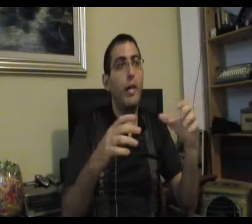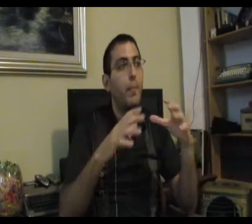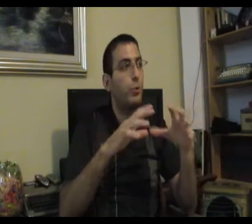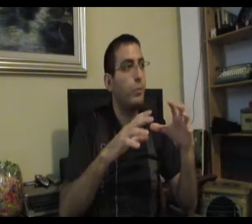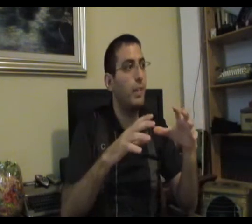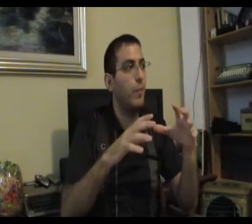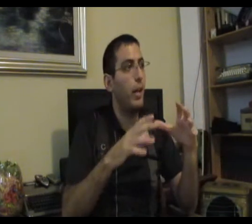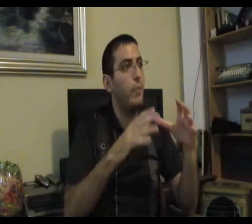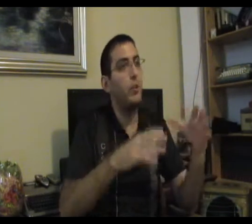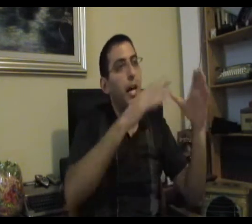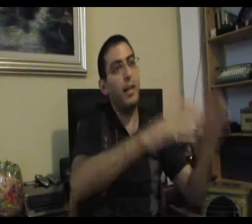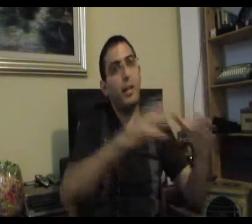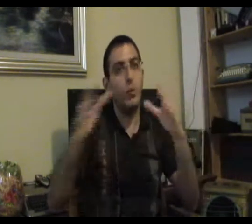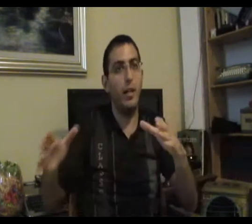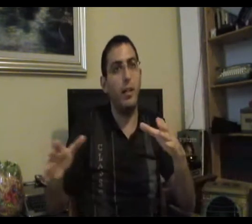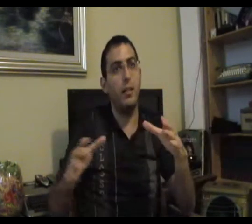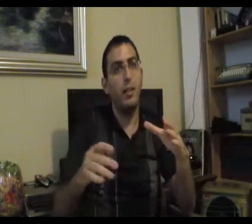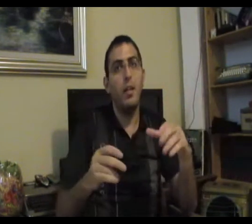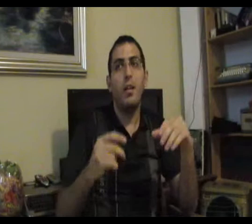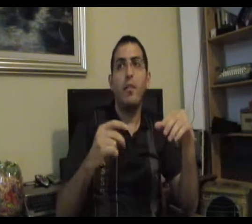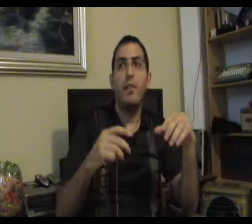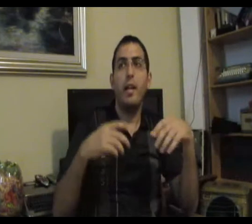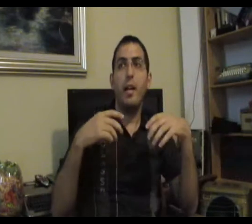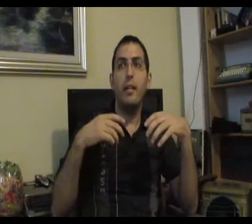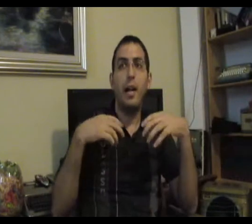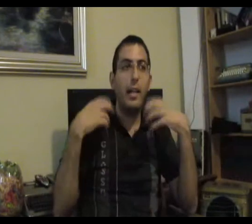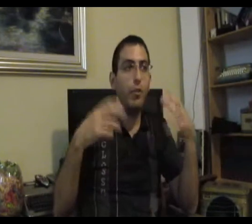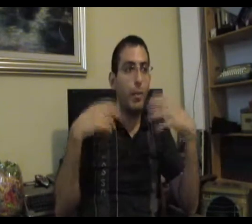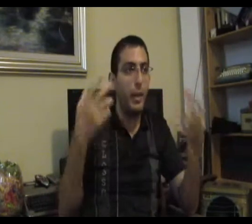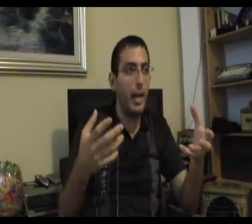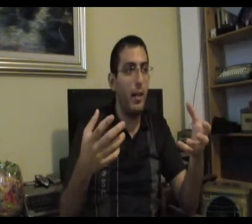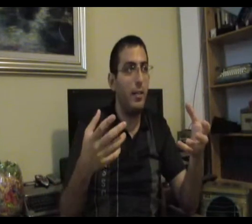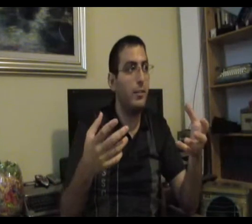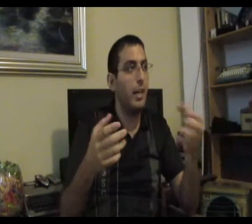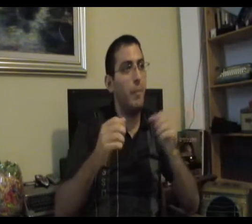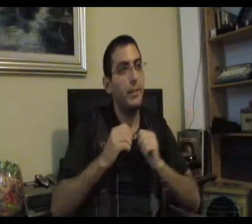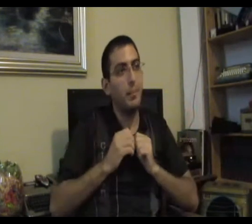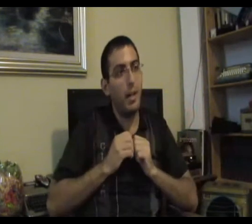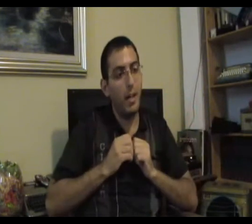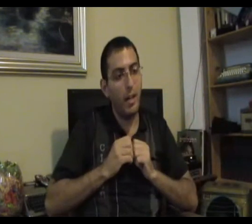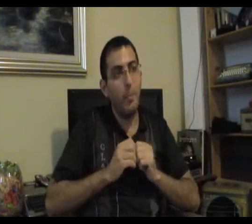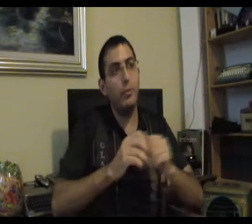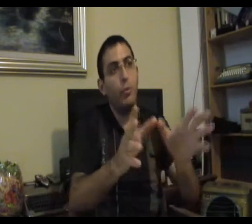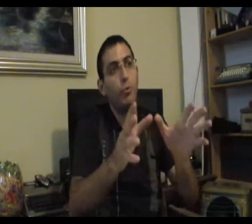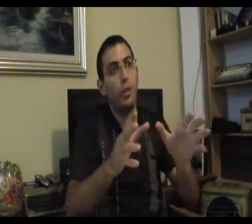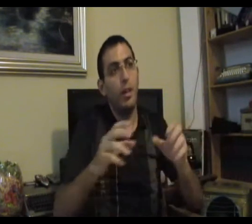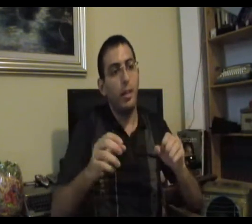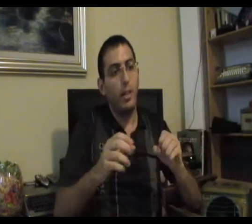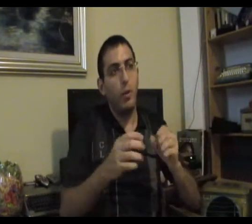היה מצומצם, לא היה מוגדר ככה או ככה והתהליך של הבריאה זה היה בעצם ההיפרדות כאילו